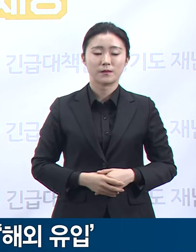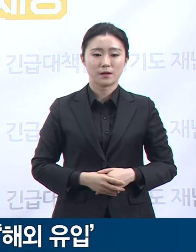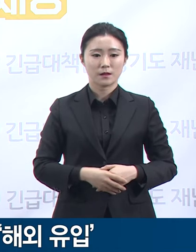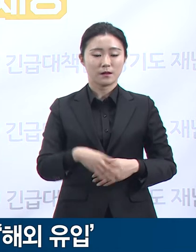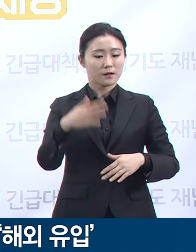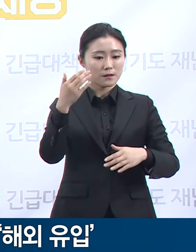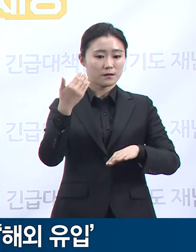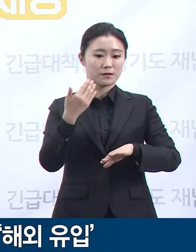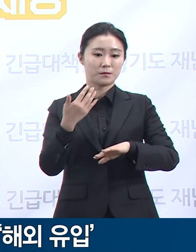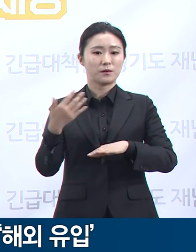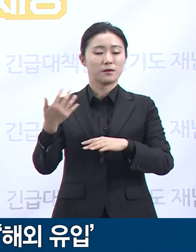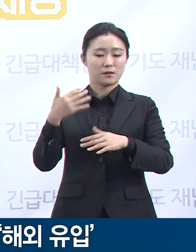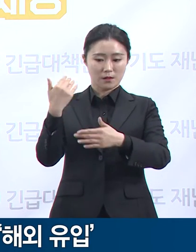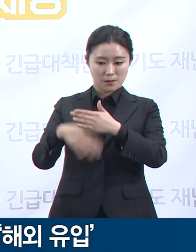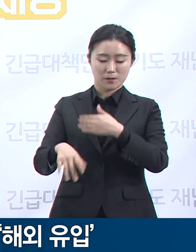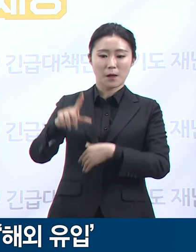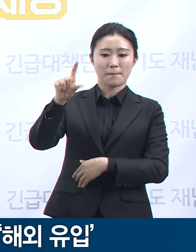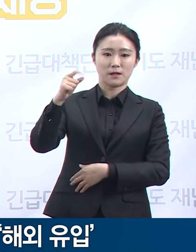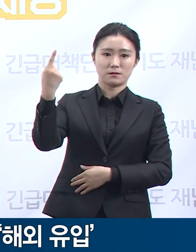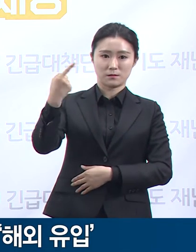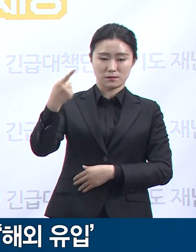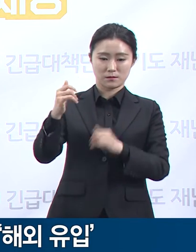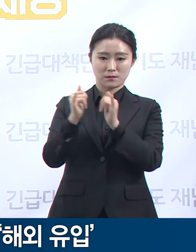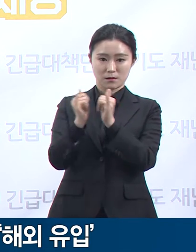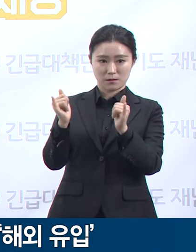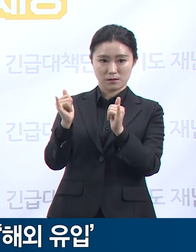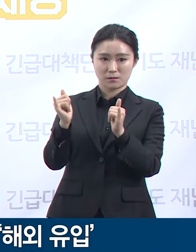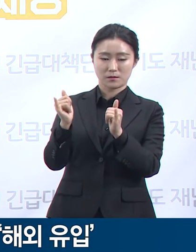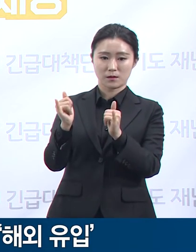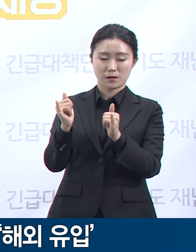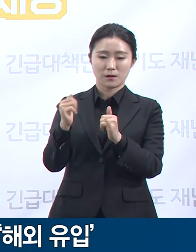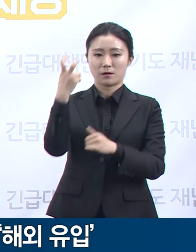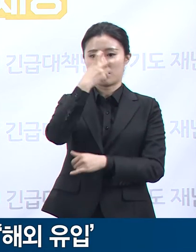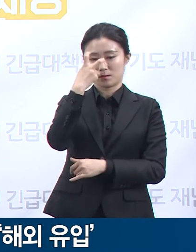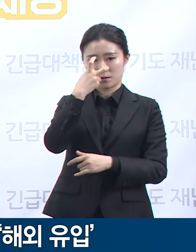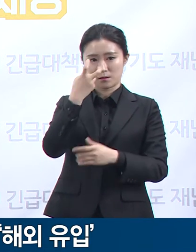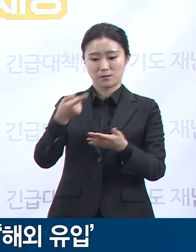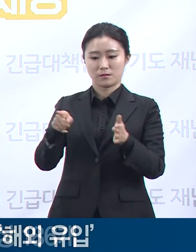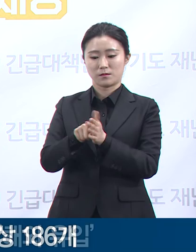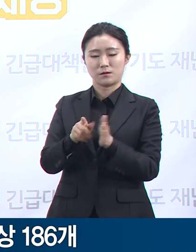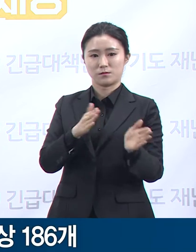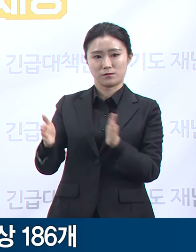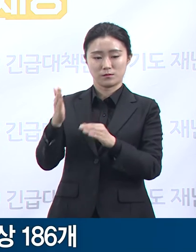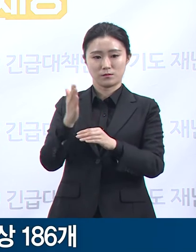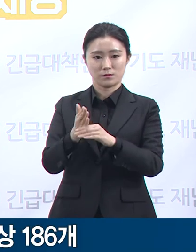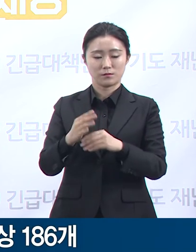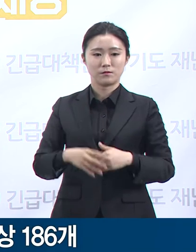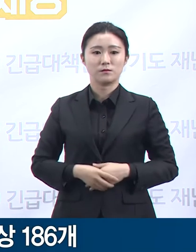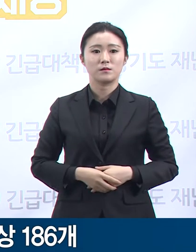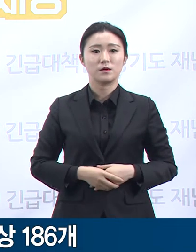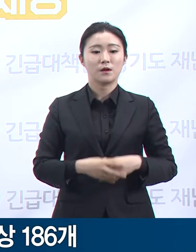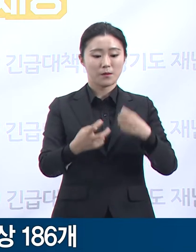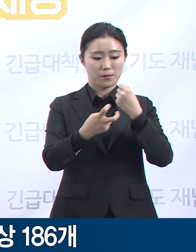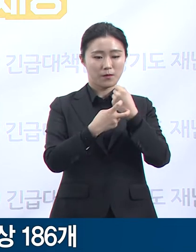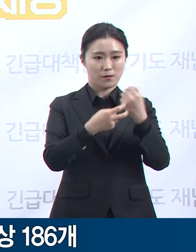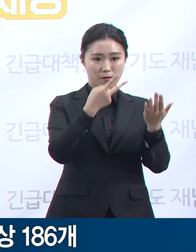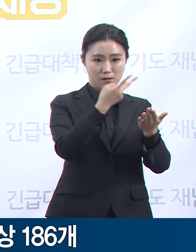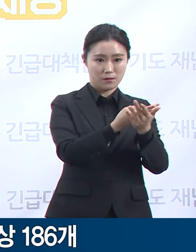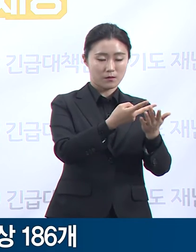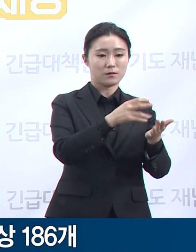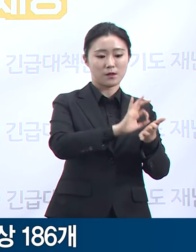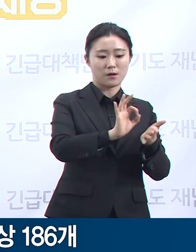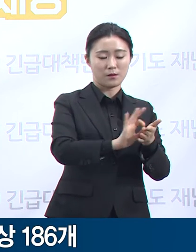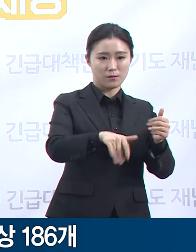있도록 추진 중입니다. 다음은 경기도 병상 운용 현황입니다. 6월 1일 0시 기준